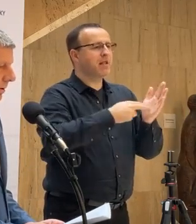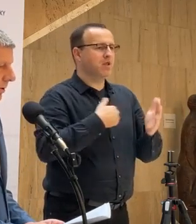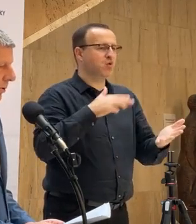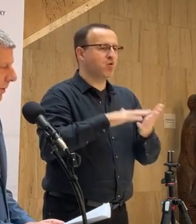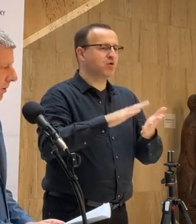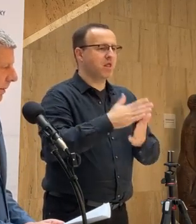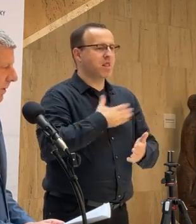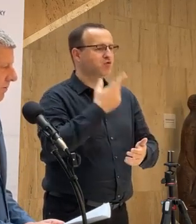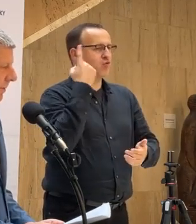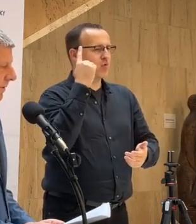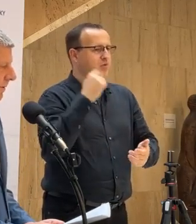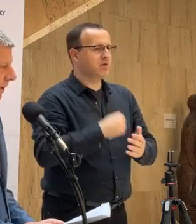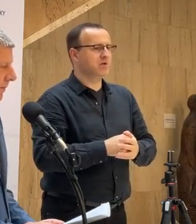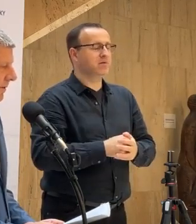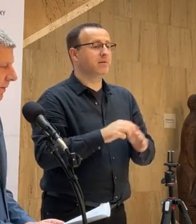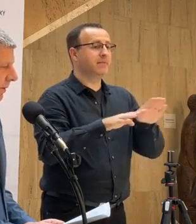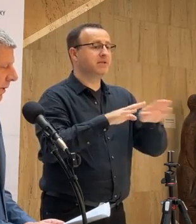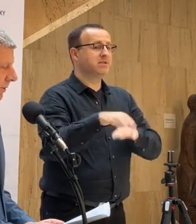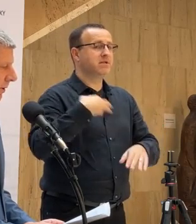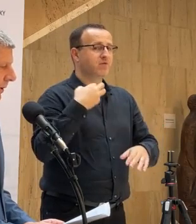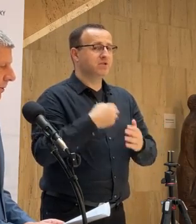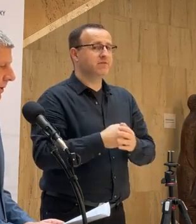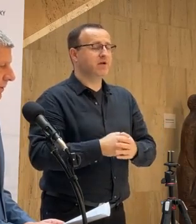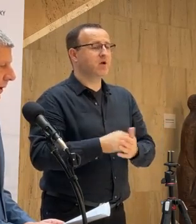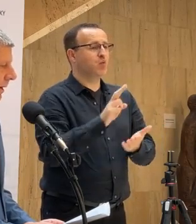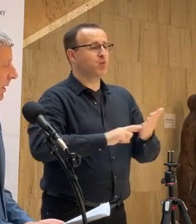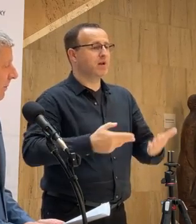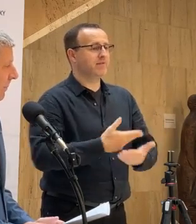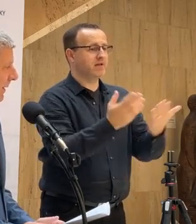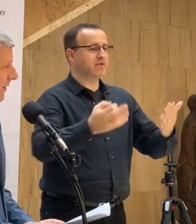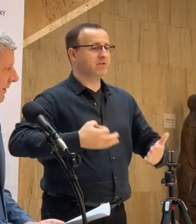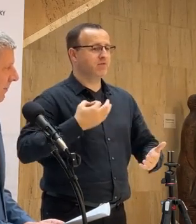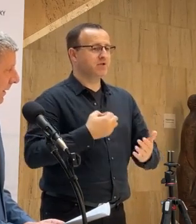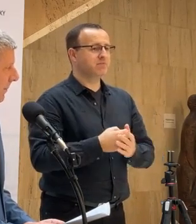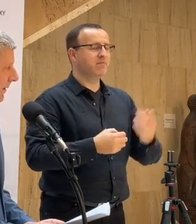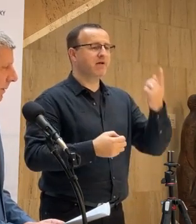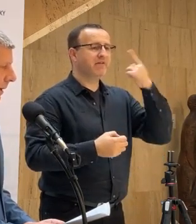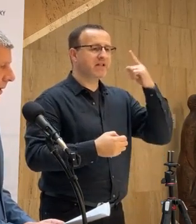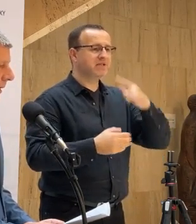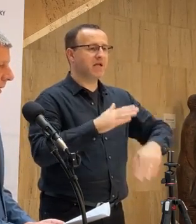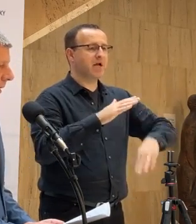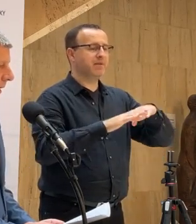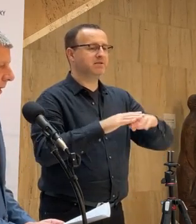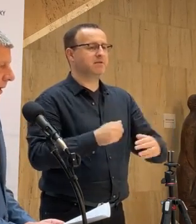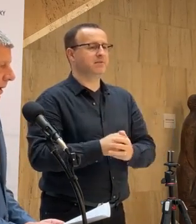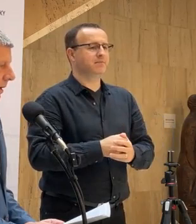odbornými orgami, či už na Mieslice zdravotníctva, na úrad o verejnosť zdravotníctva, prípadne vedeckými kapacitami.